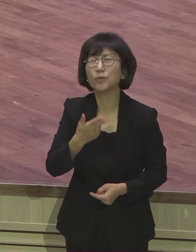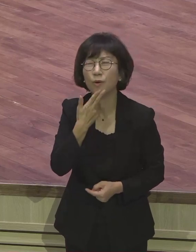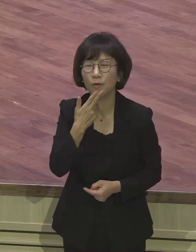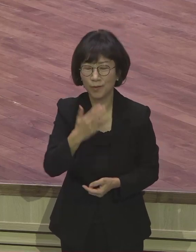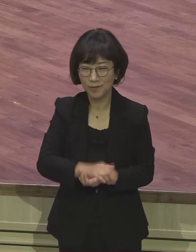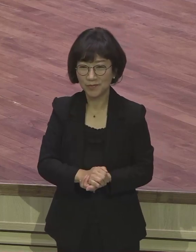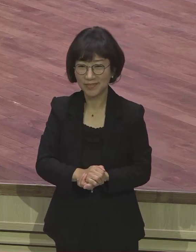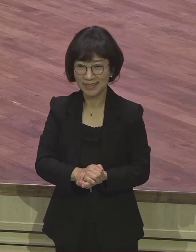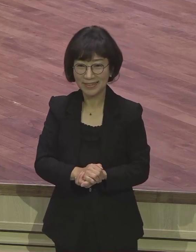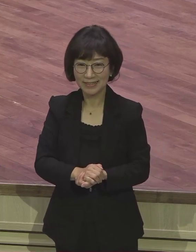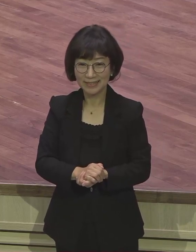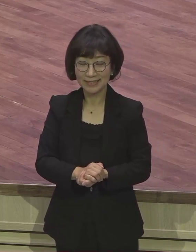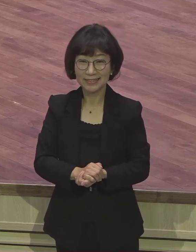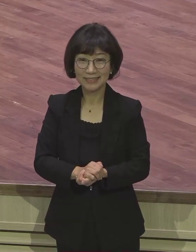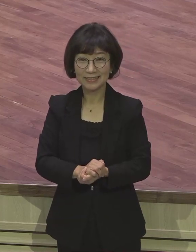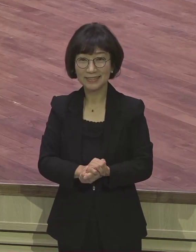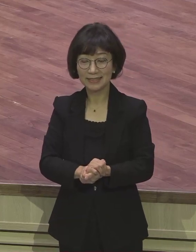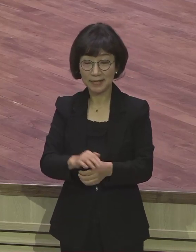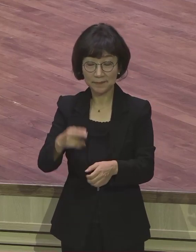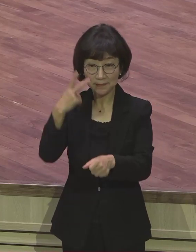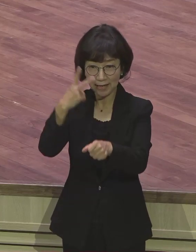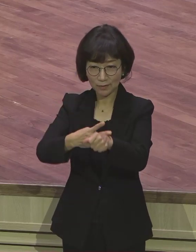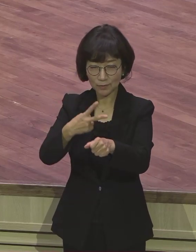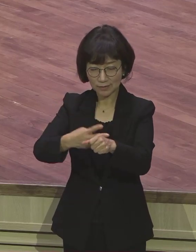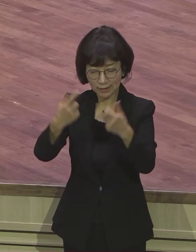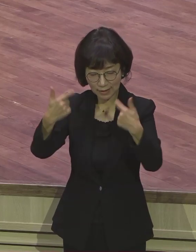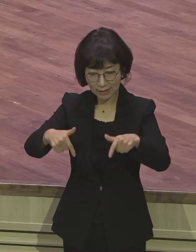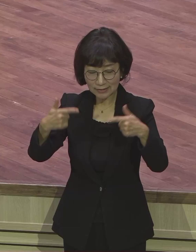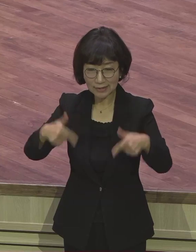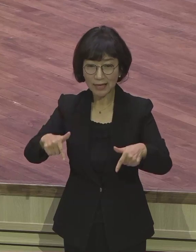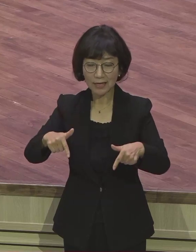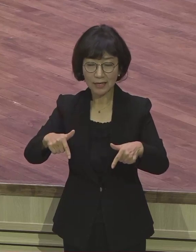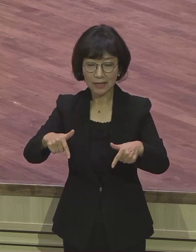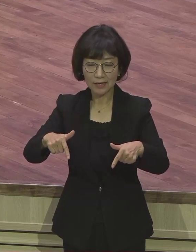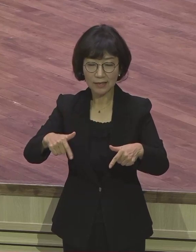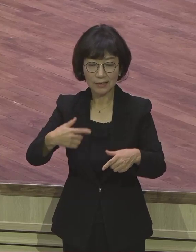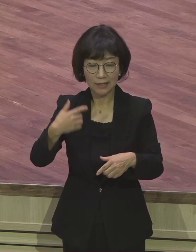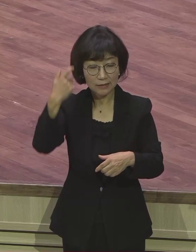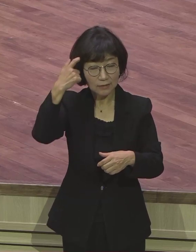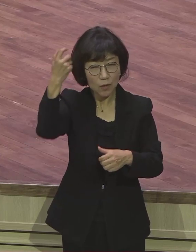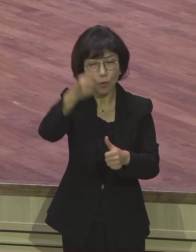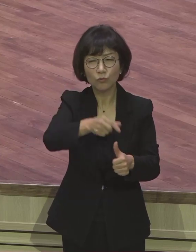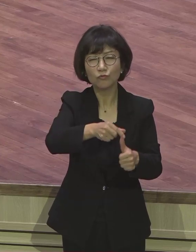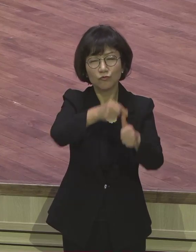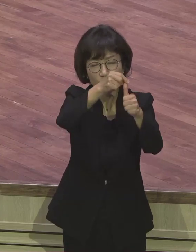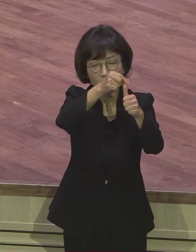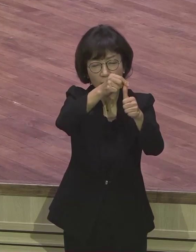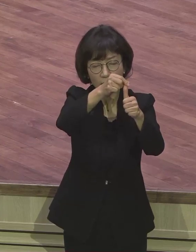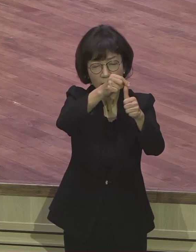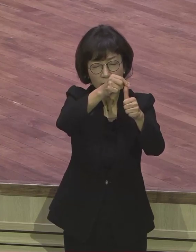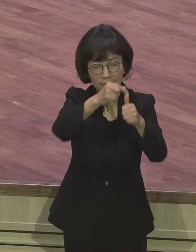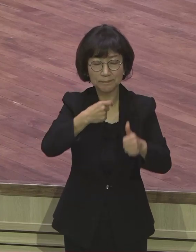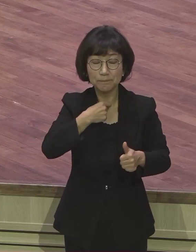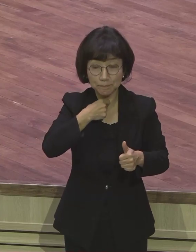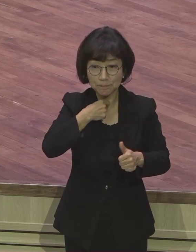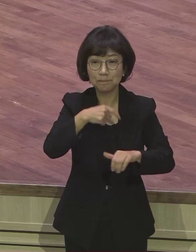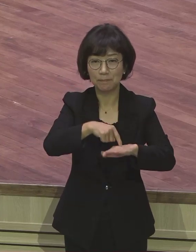바울의 용원군의 열정 누가 무슨 말을 했어? 무슨 일이 있었어? 이런 사단의